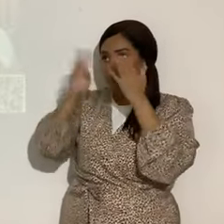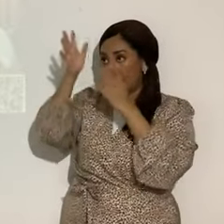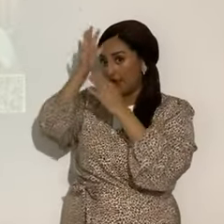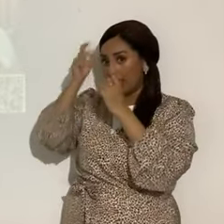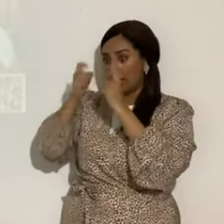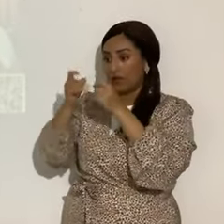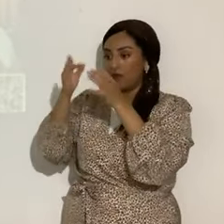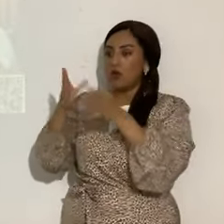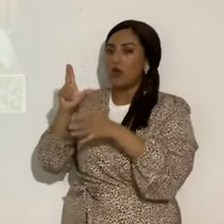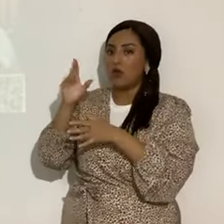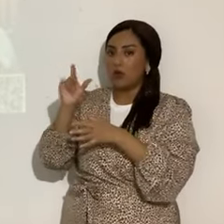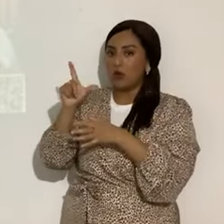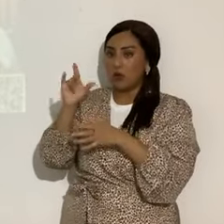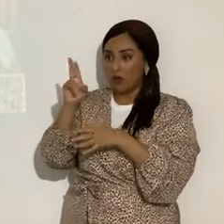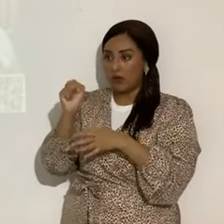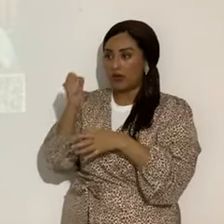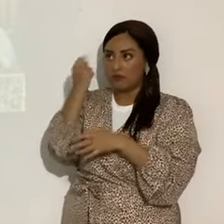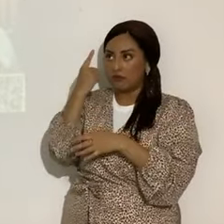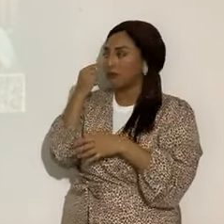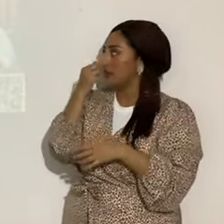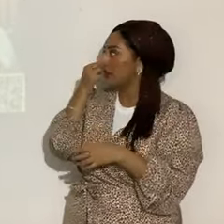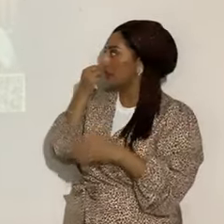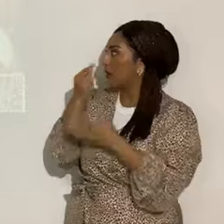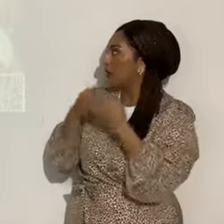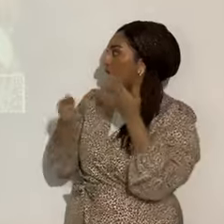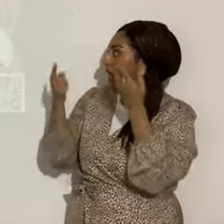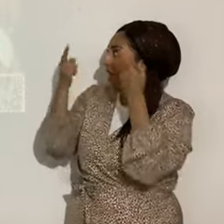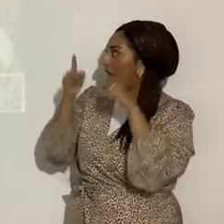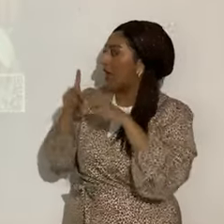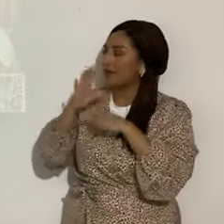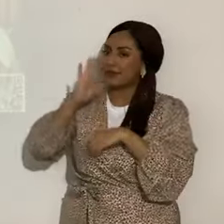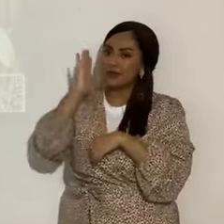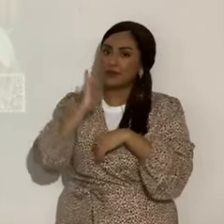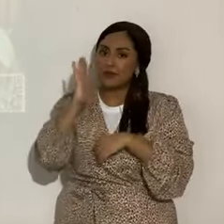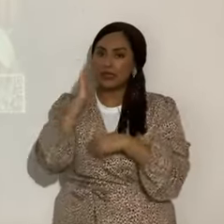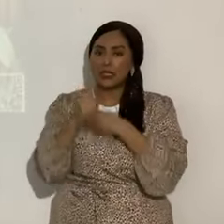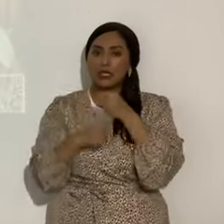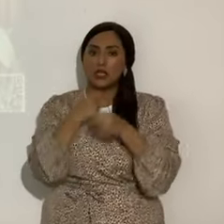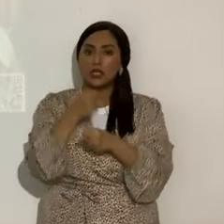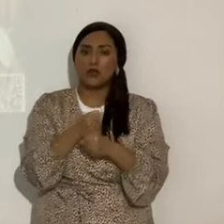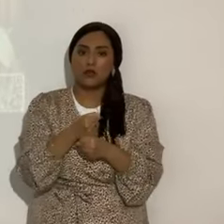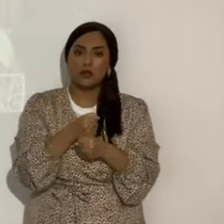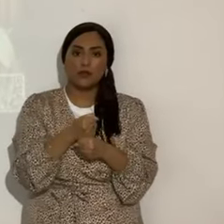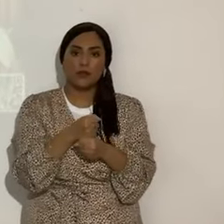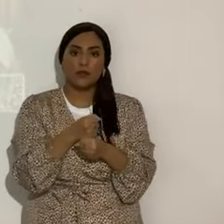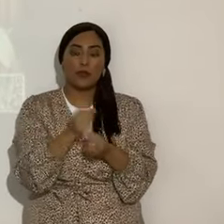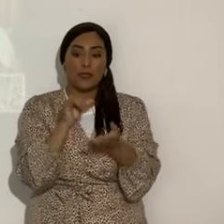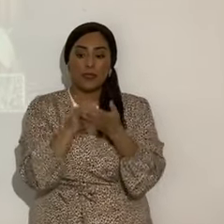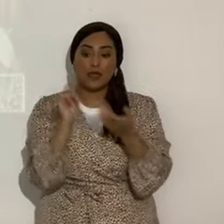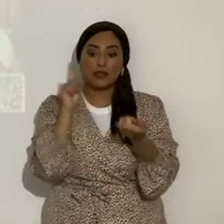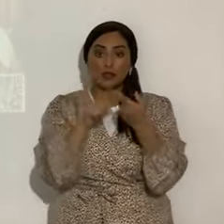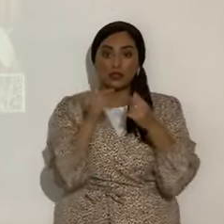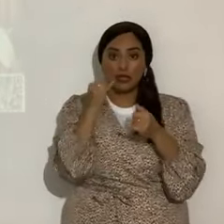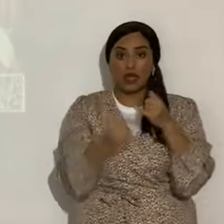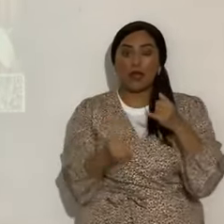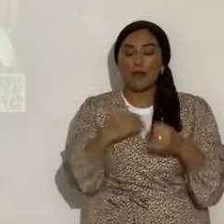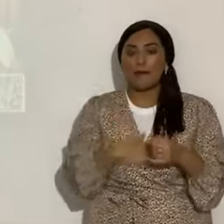amado Rodríguez, qué sucedió en esos años, pero eso va a ser hasta el final, por lo tanto tengan su celular